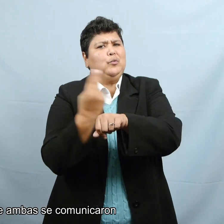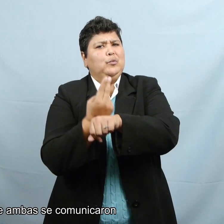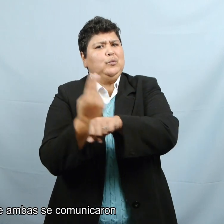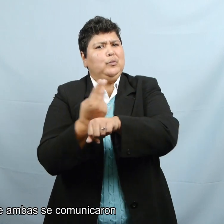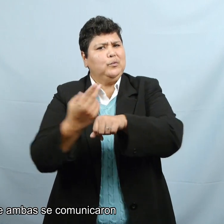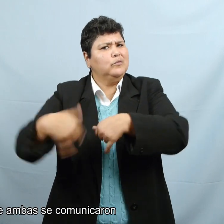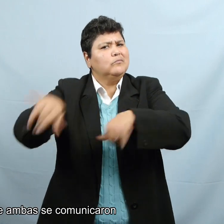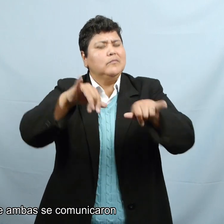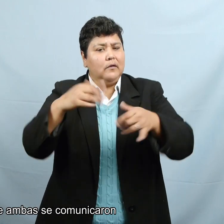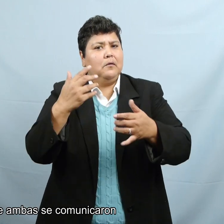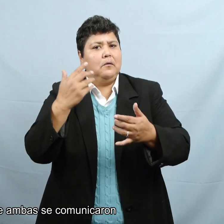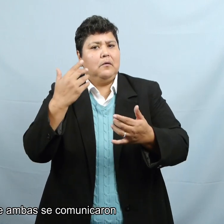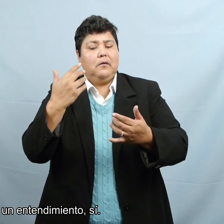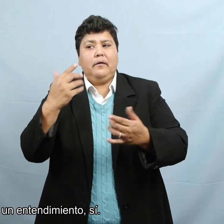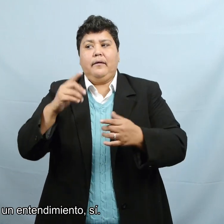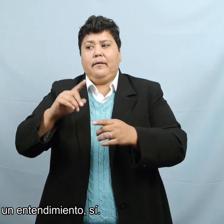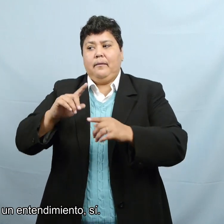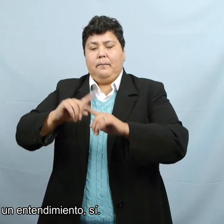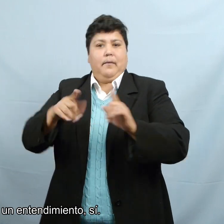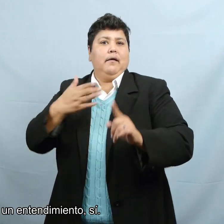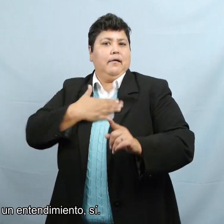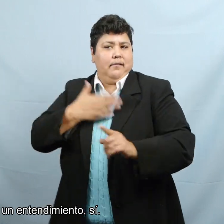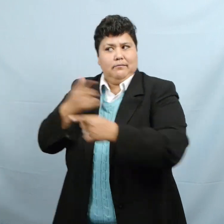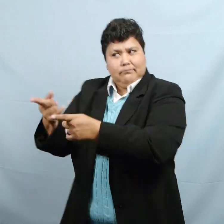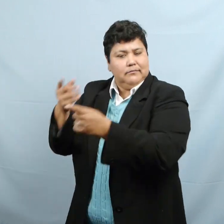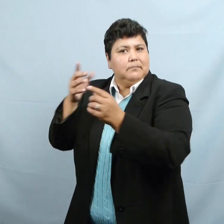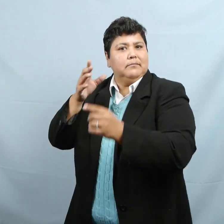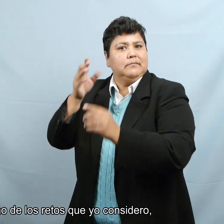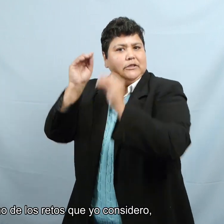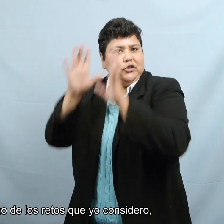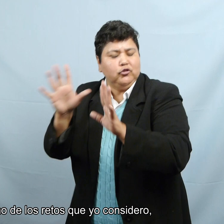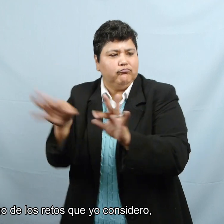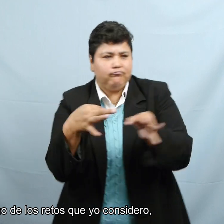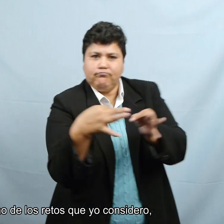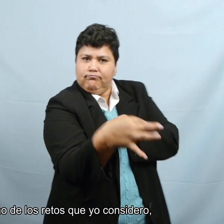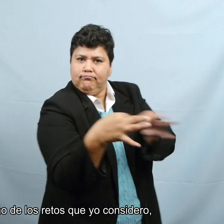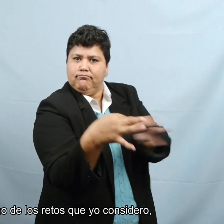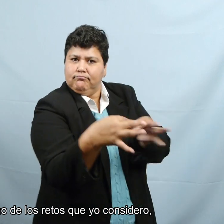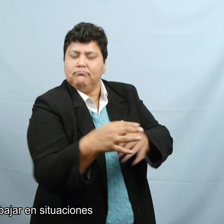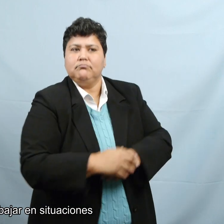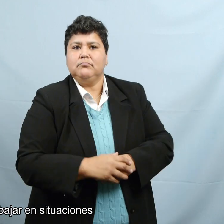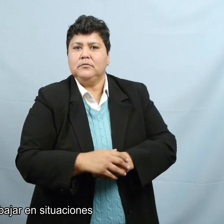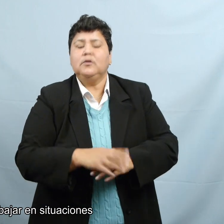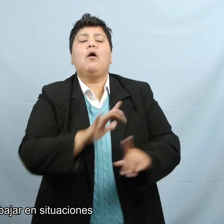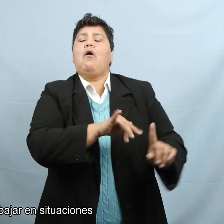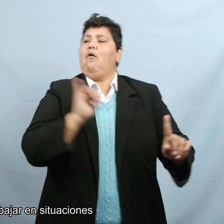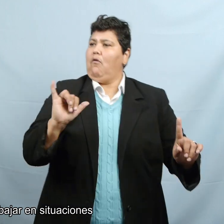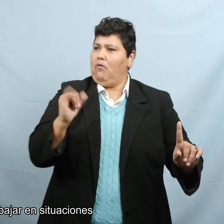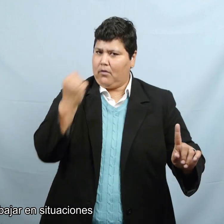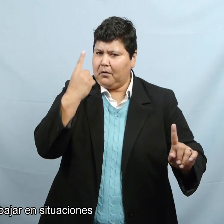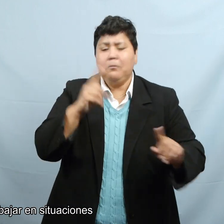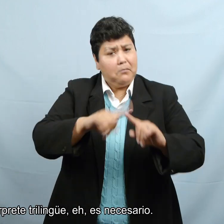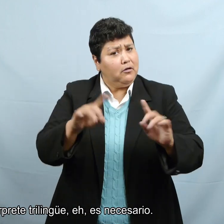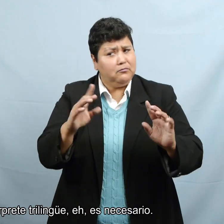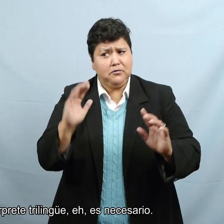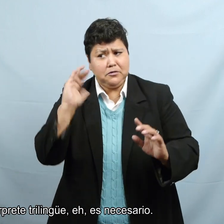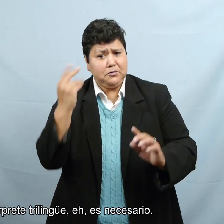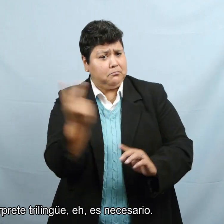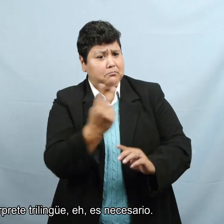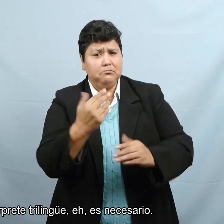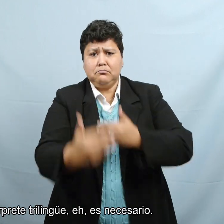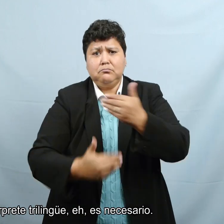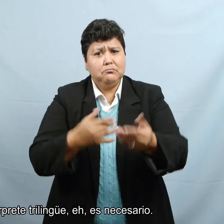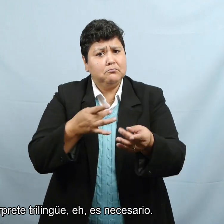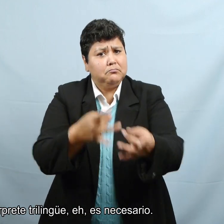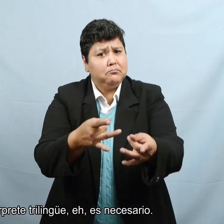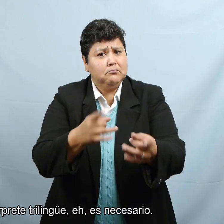ambas se comunicaron y hubo un entendimiento, sí. Pues sabe que uno de los retos que yo considero al trabajar en situaciones en